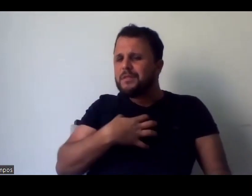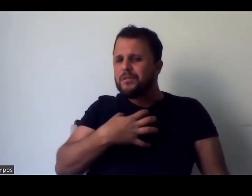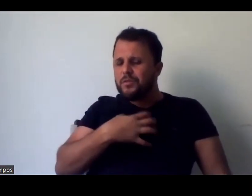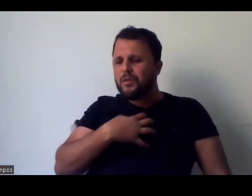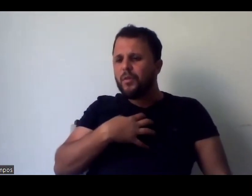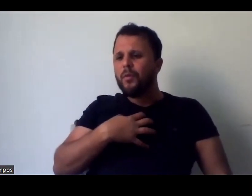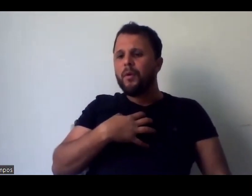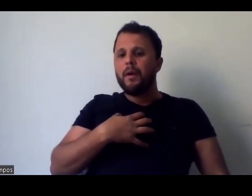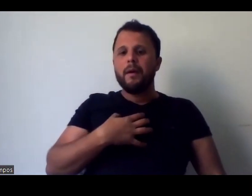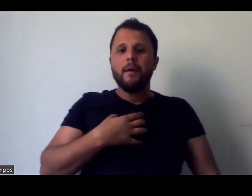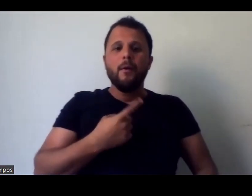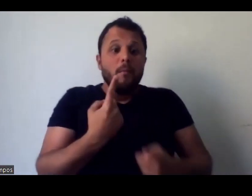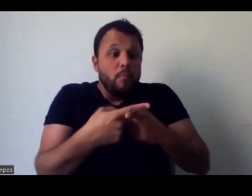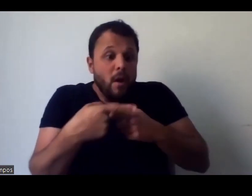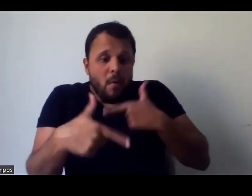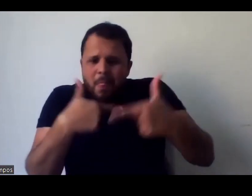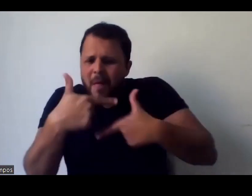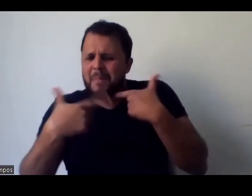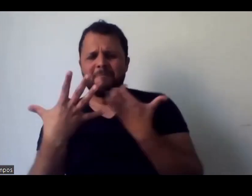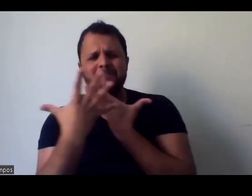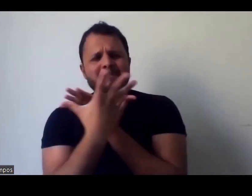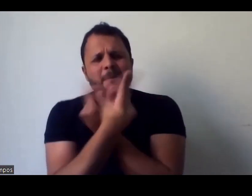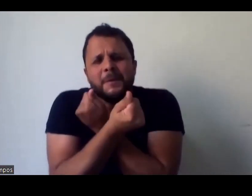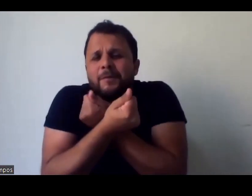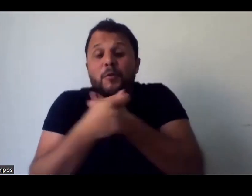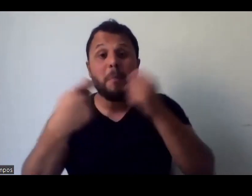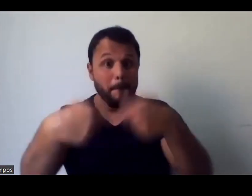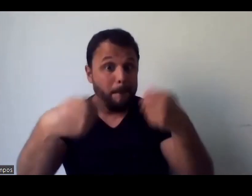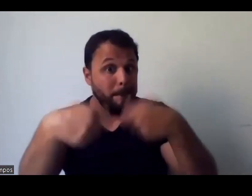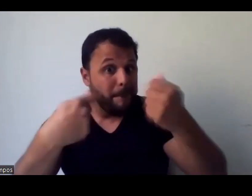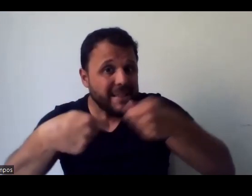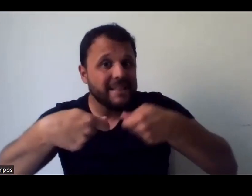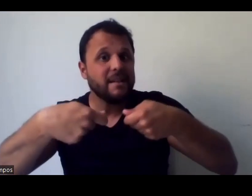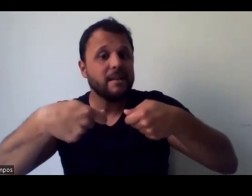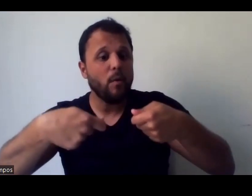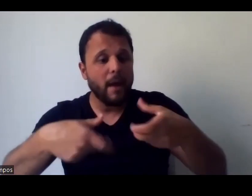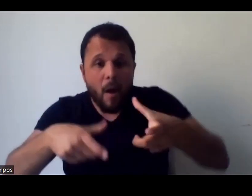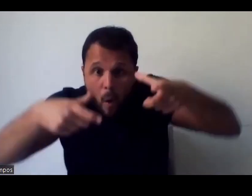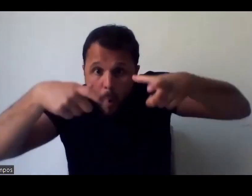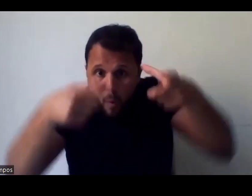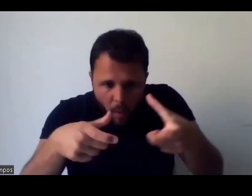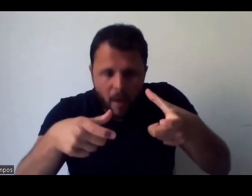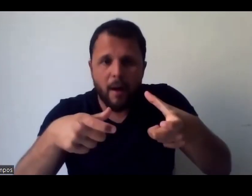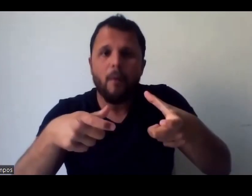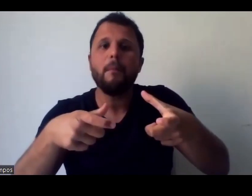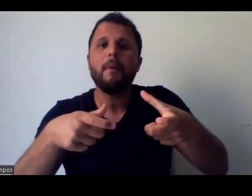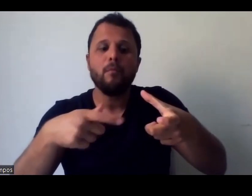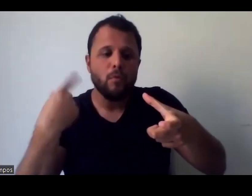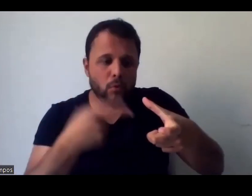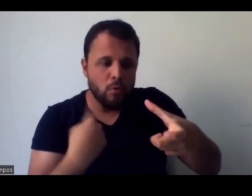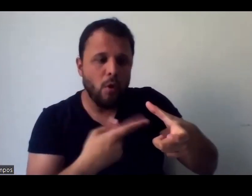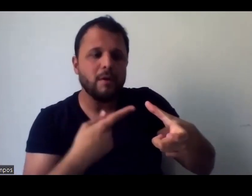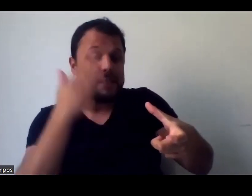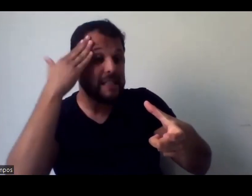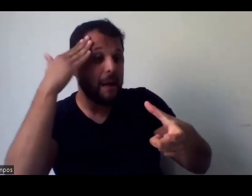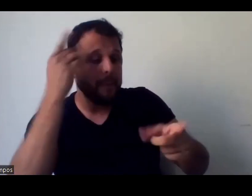tão maravilhosa, que precisa ter algum lugar onde a gente minimamente possa, inclusive, contribuir, porque não